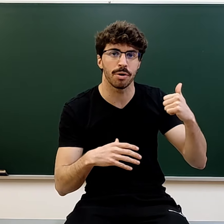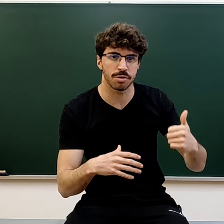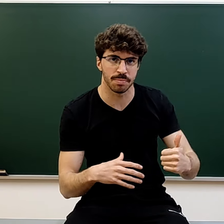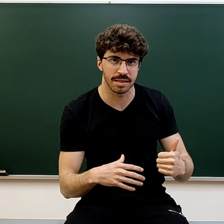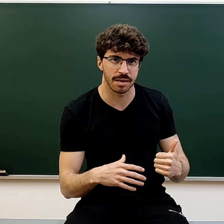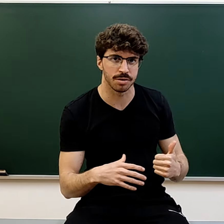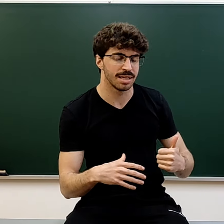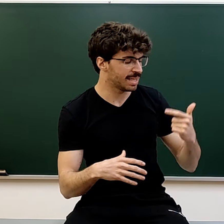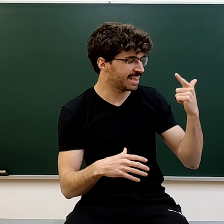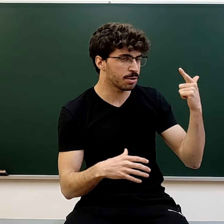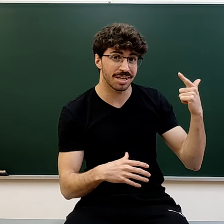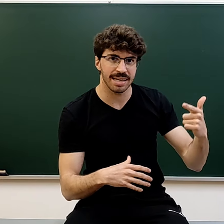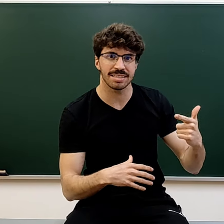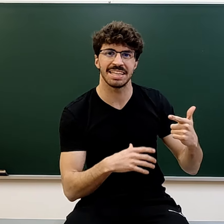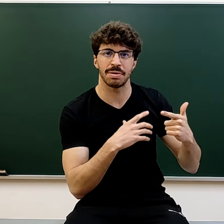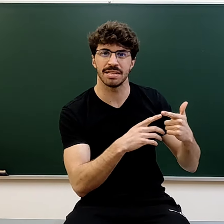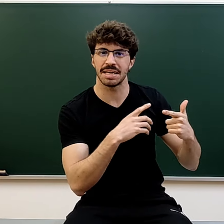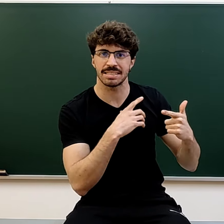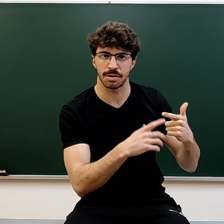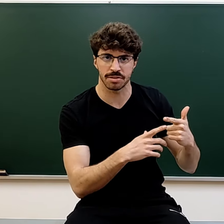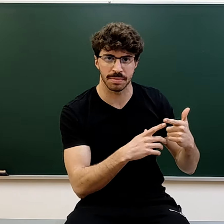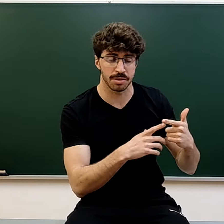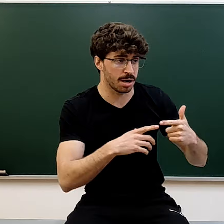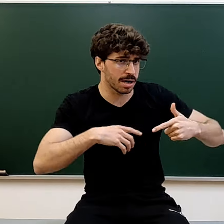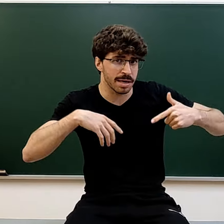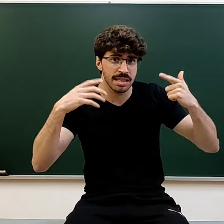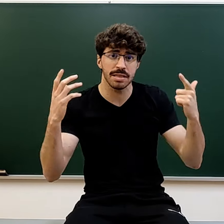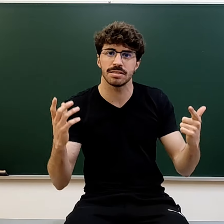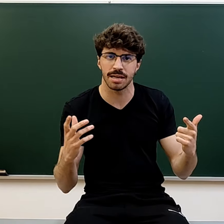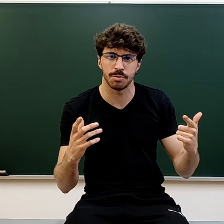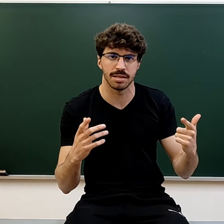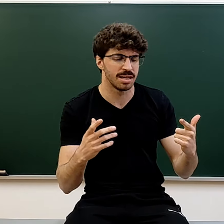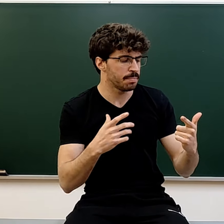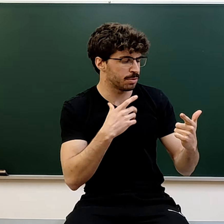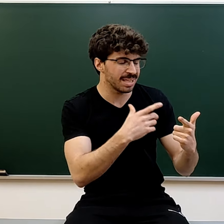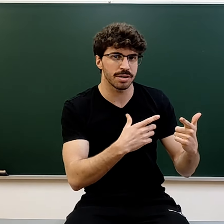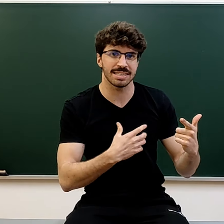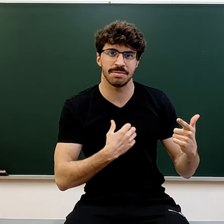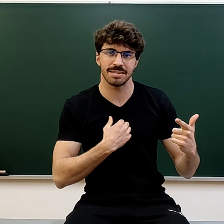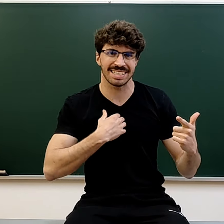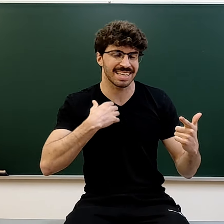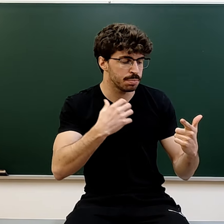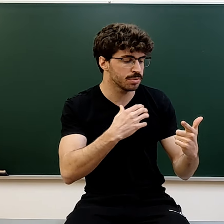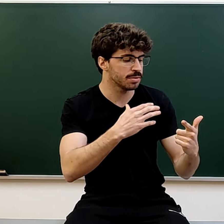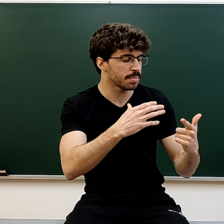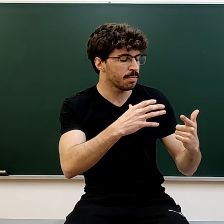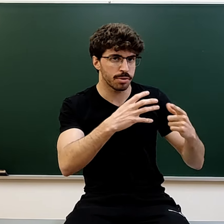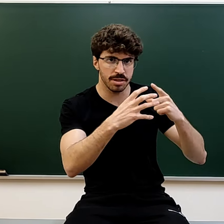puedo comprenderlo. Tengo ganas de aprender este conocimiento, aunque aparentemente sea inútil, pero tengo ganas de ver hasta qué punto puedo